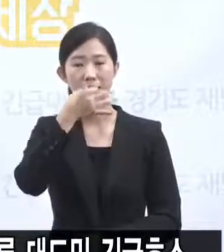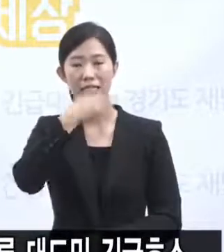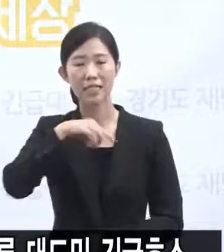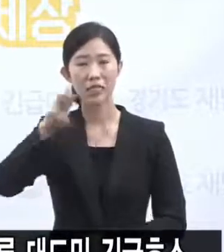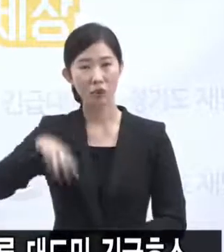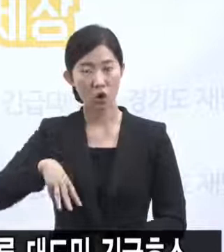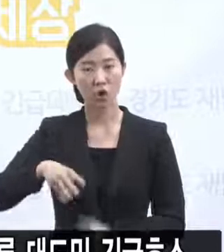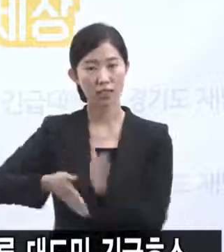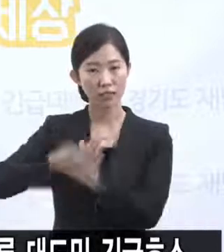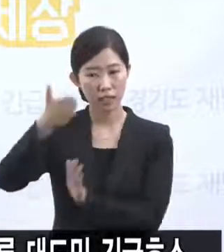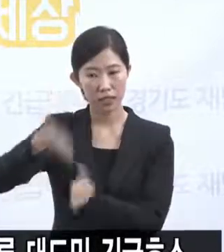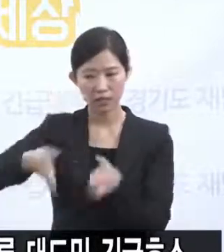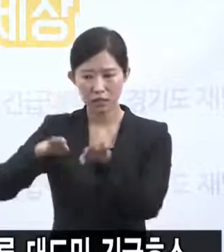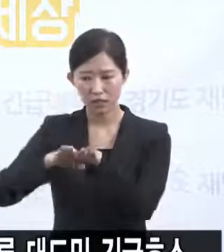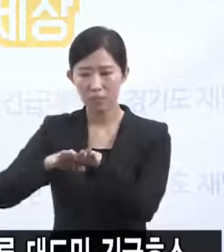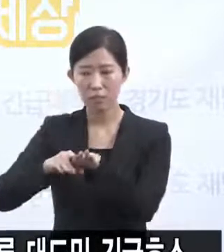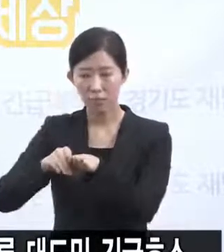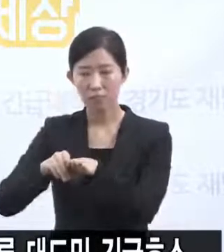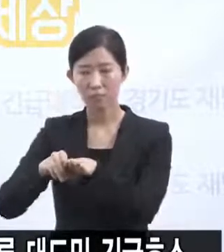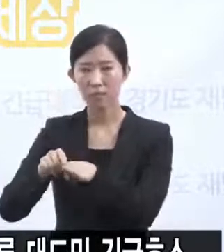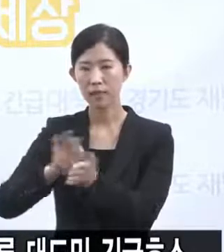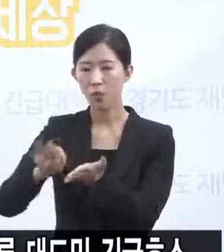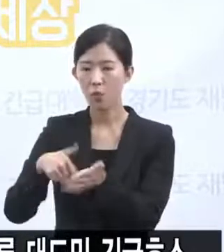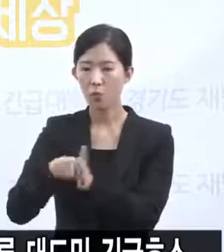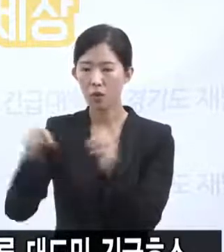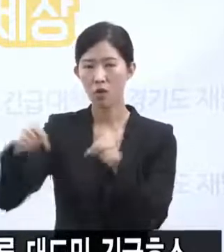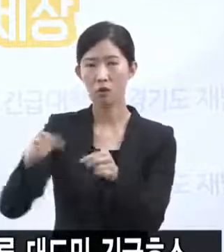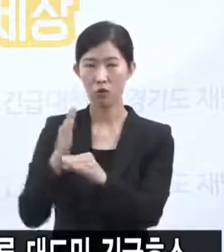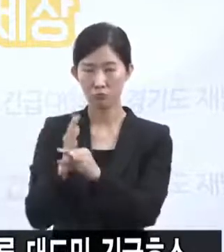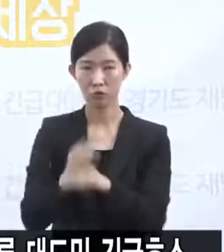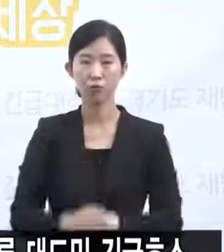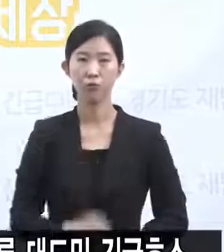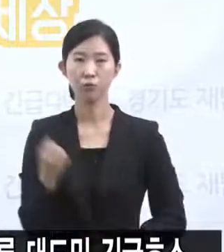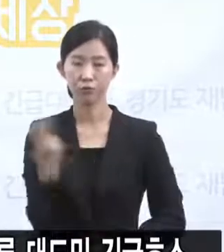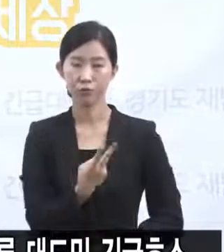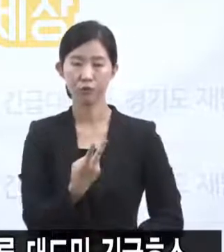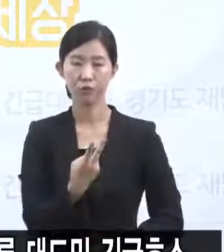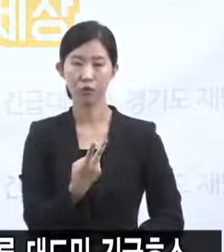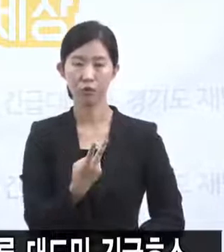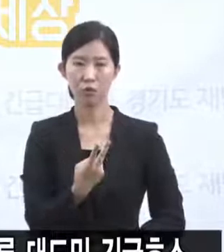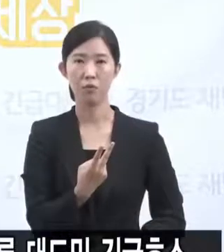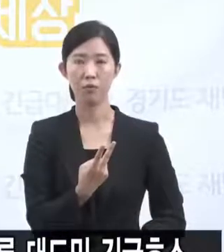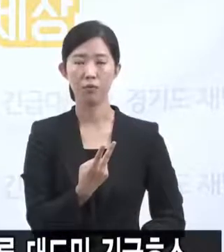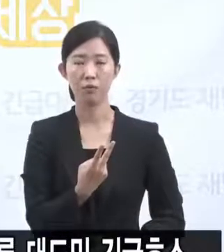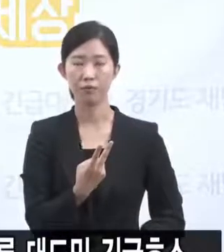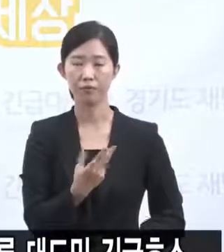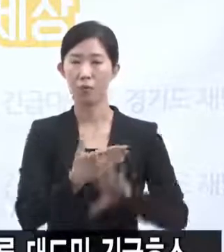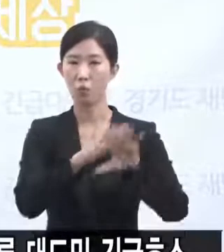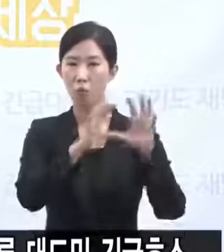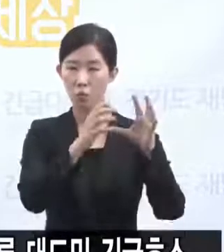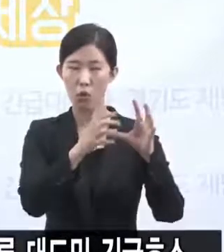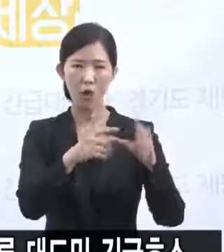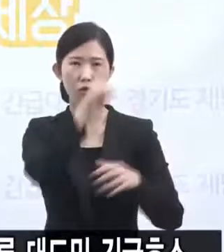섭외하고 있고요. 또 순배본, 중수본에서 외교부기관이나 국방부기관 등을 연결시켜